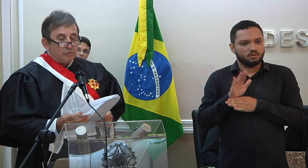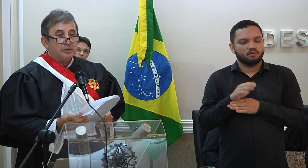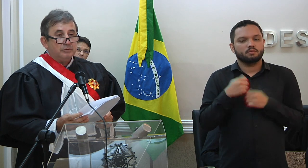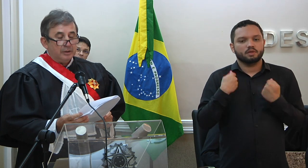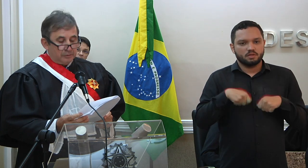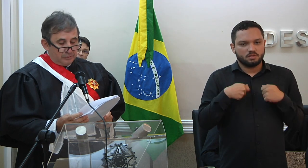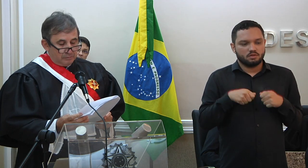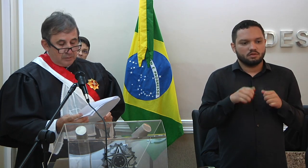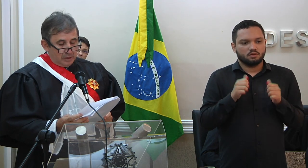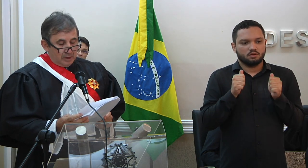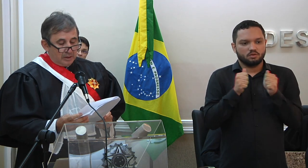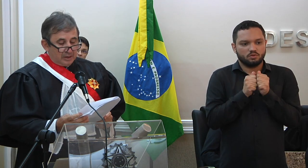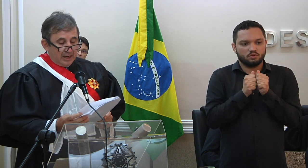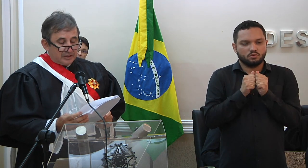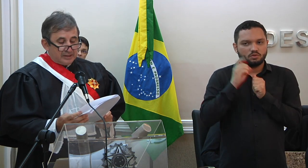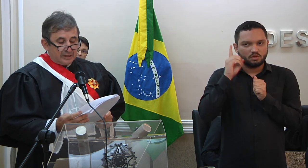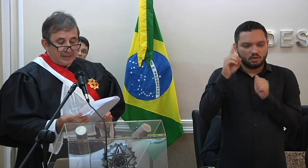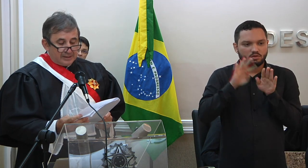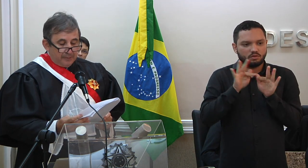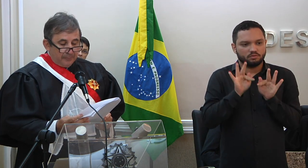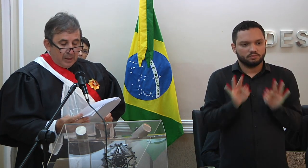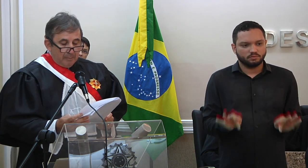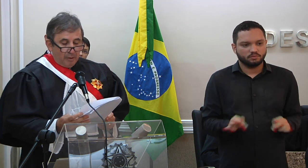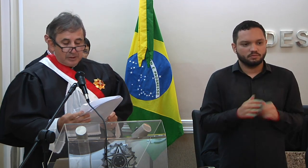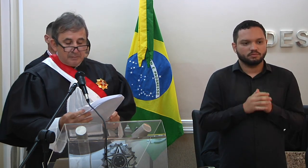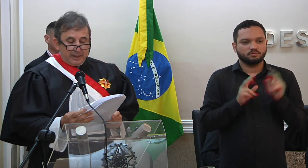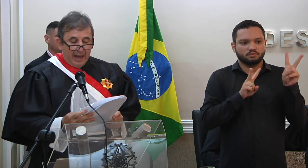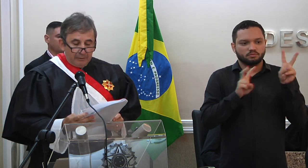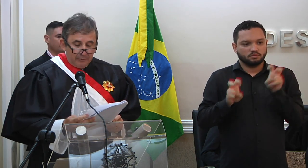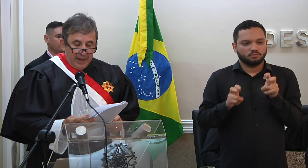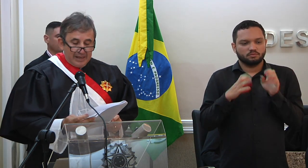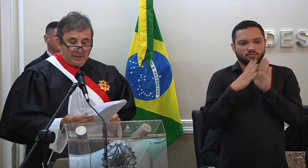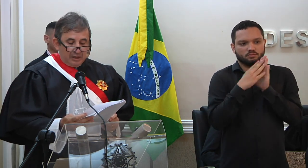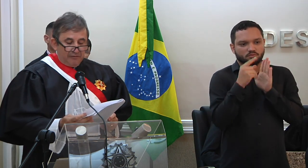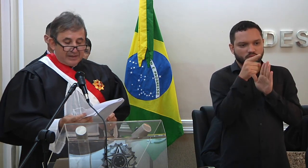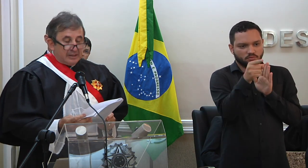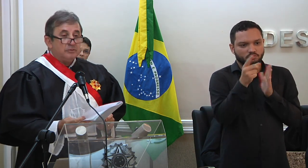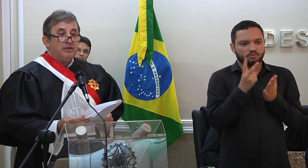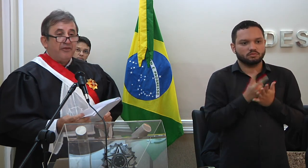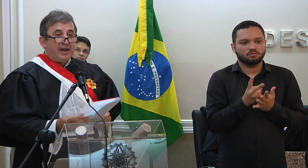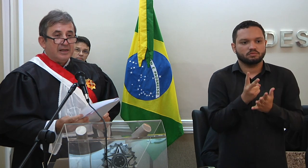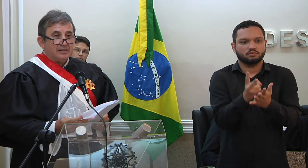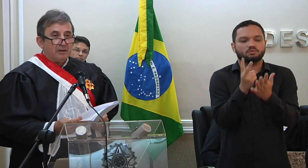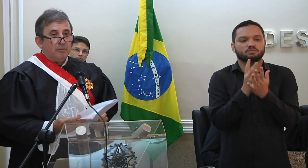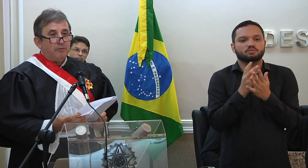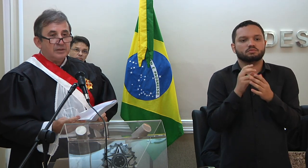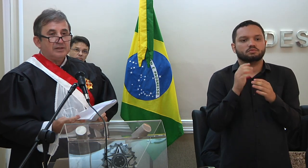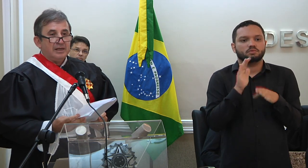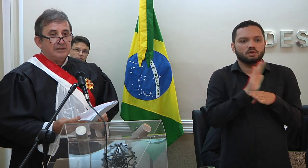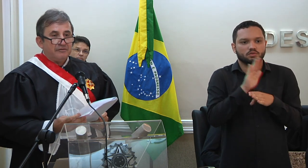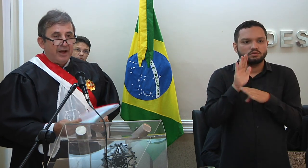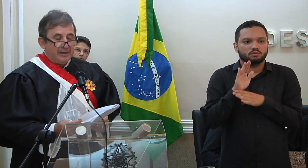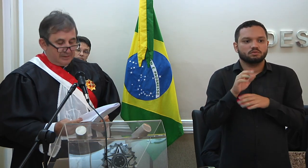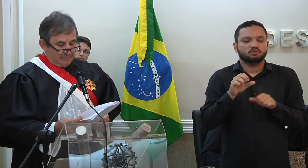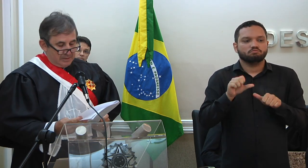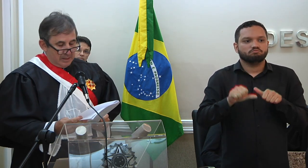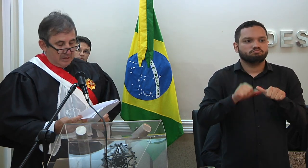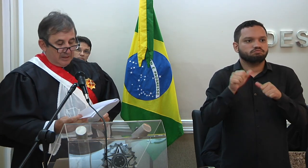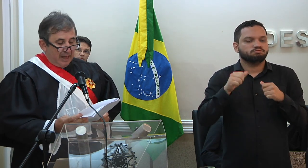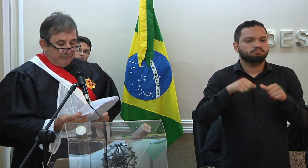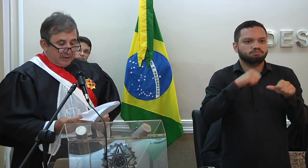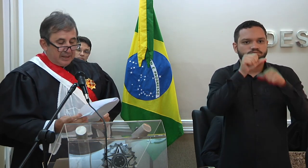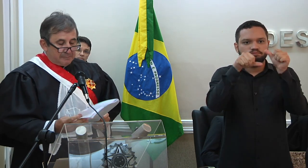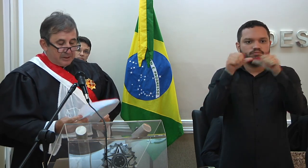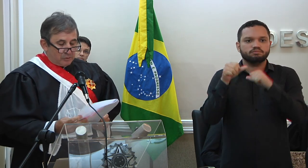humildemente com seu Deus. Que esta citação possa inspirá-lo a seguir fazendo diferença como Vossa Excelência faz